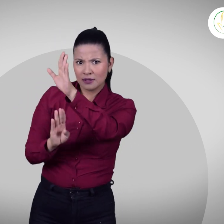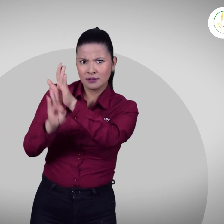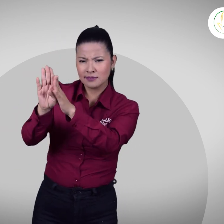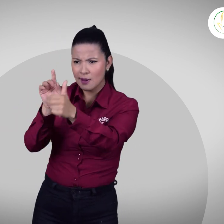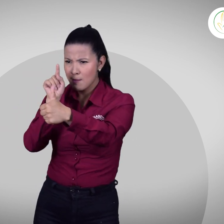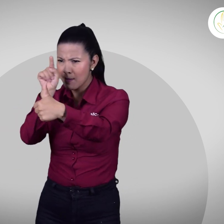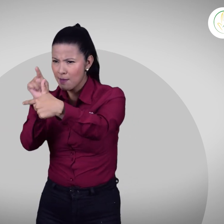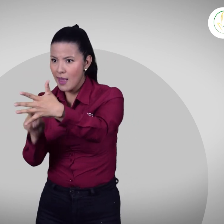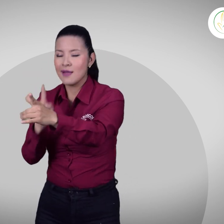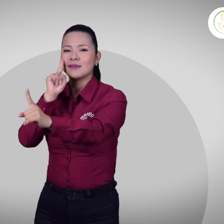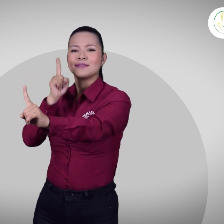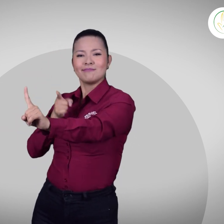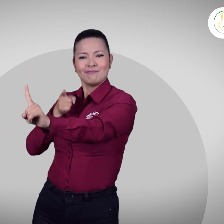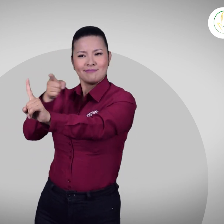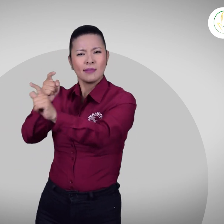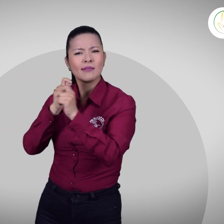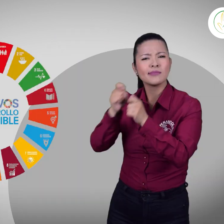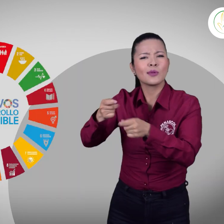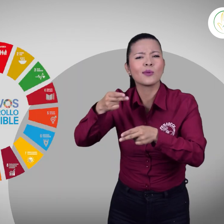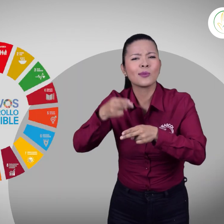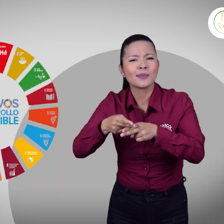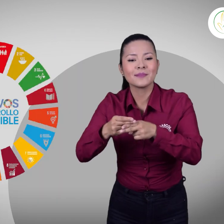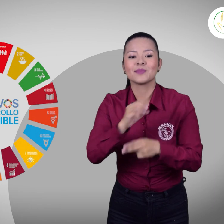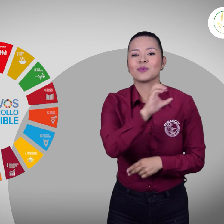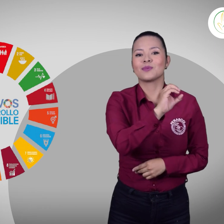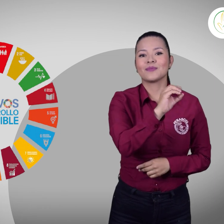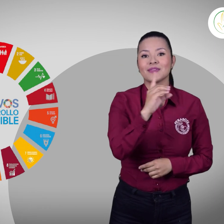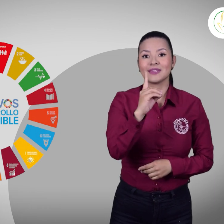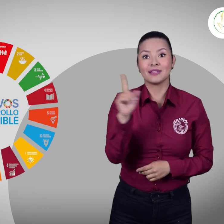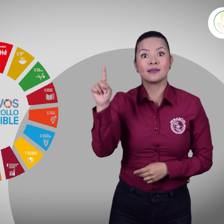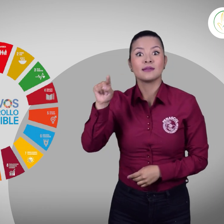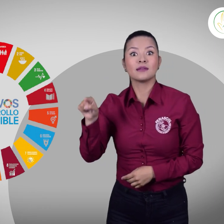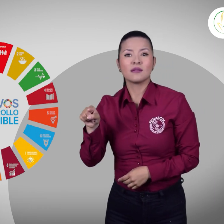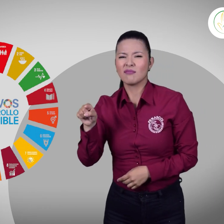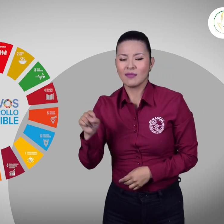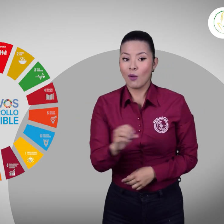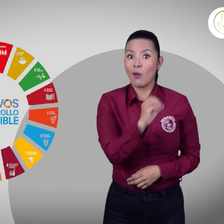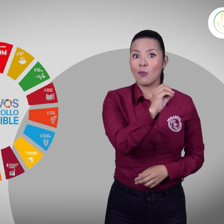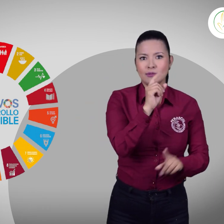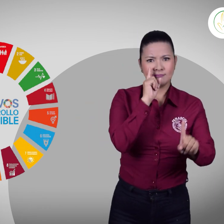apoya y ayuda a los países a lograr los ODS.